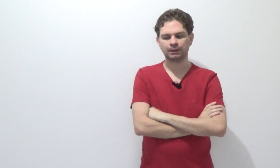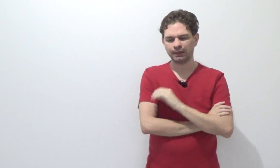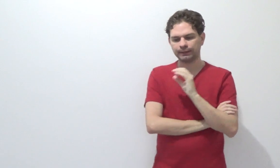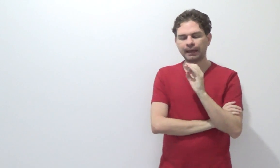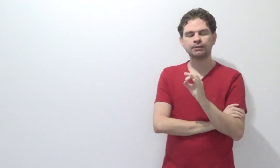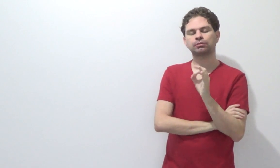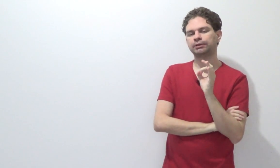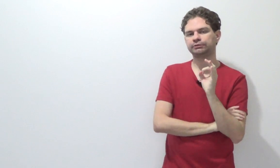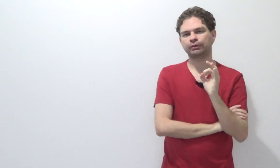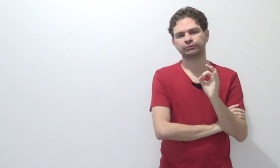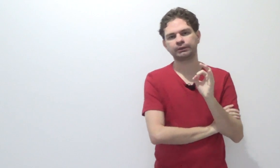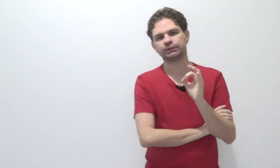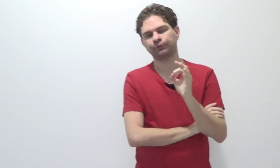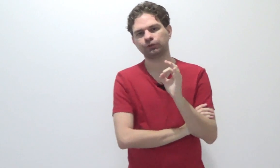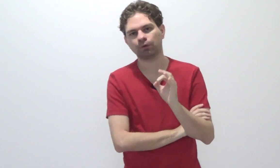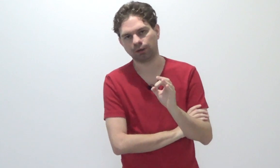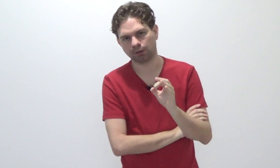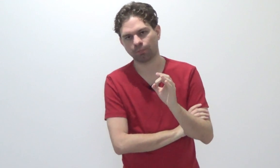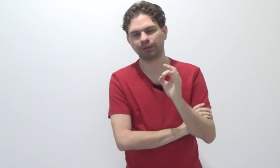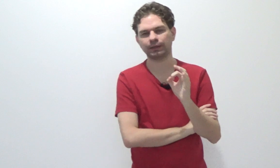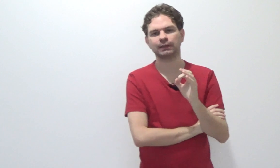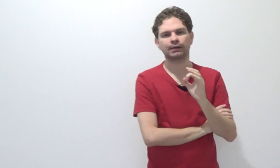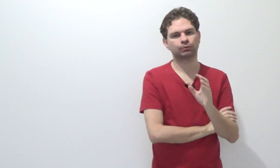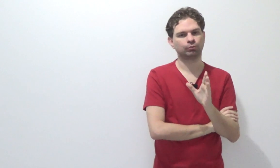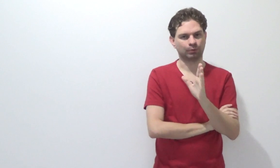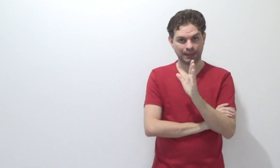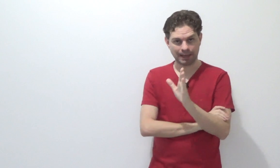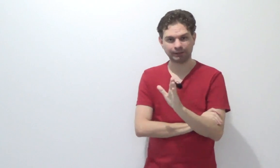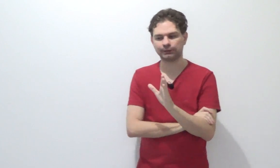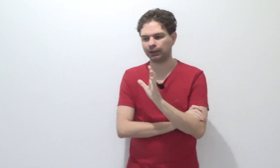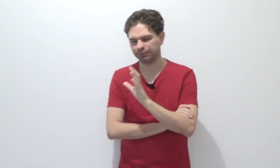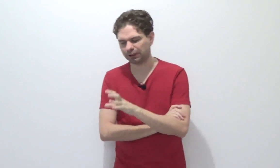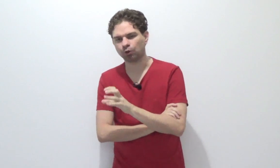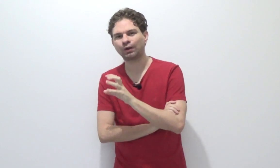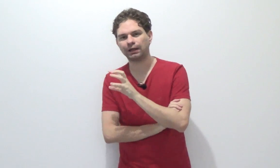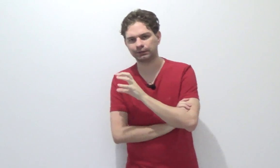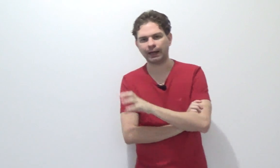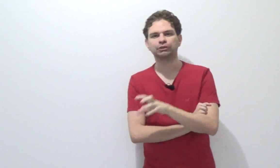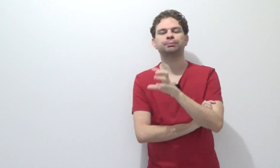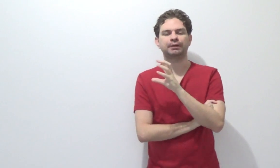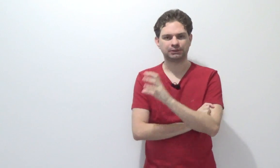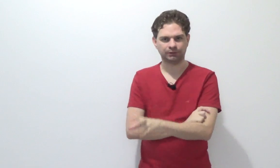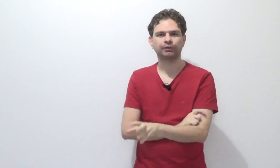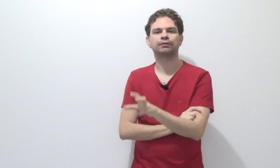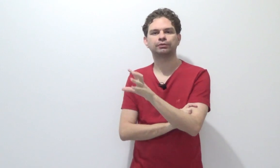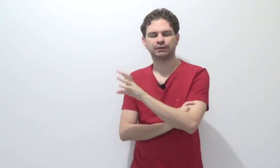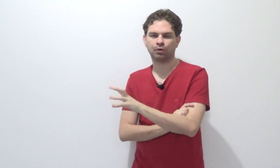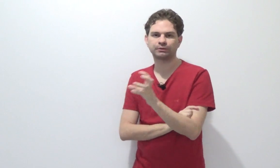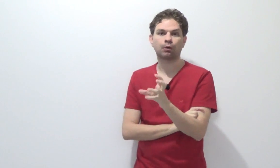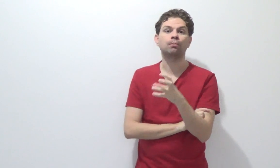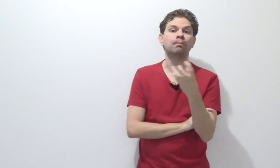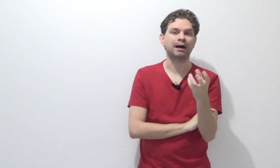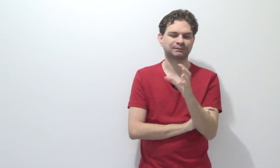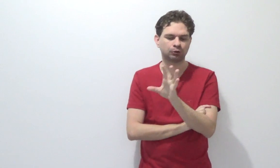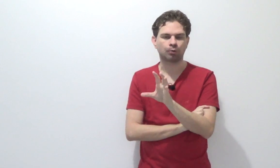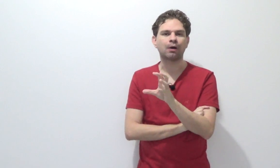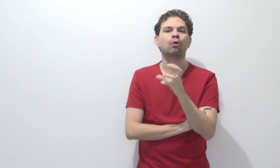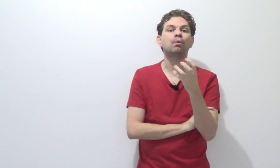E é isso que a gente vai estudar nesse vídeo agora. A competência e razão do lugar determina a localidade específica que você vai usar como base, vai tomar como